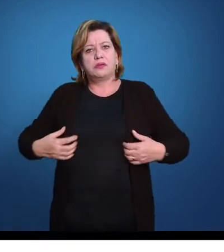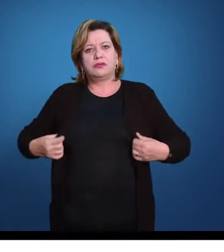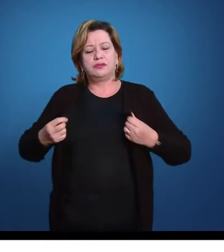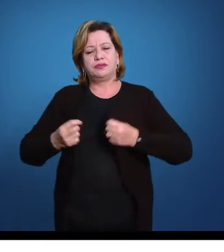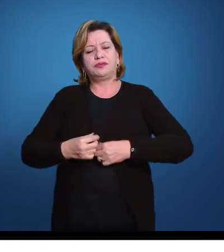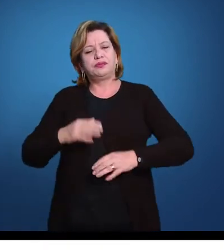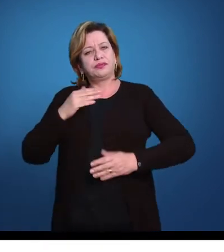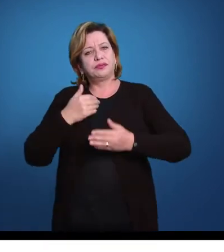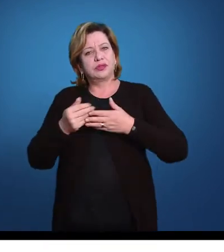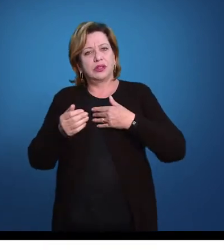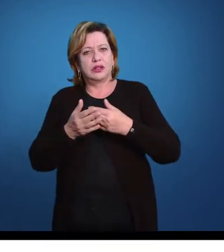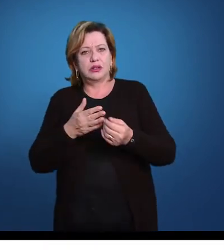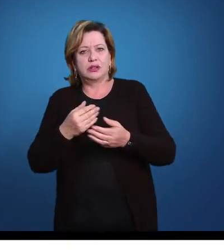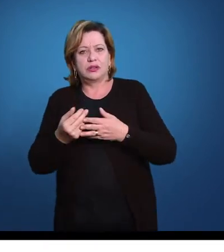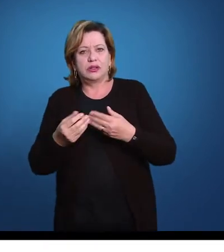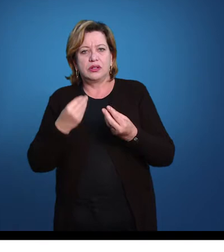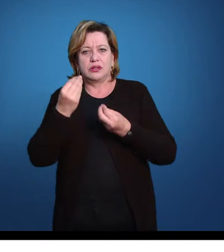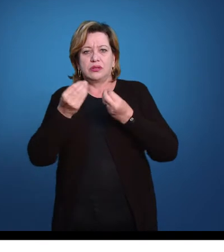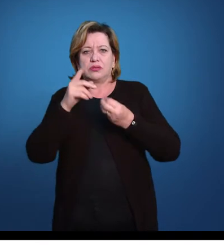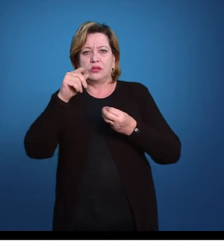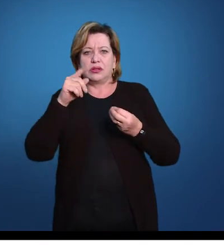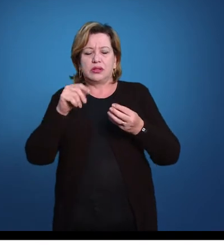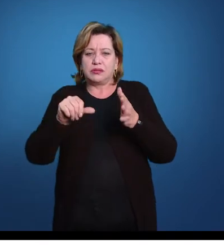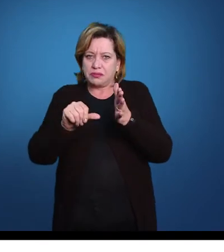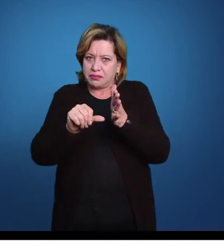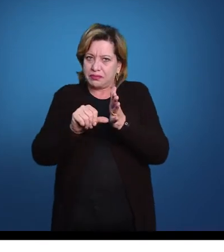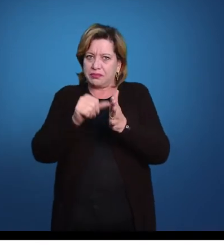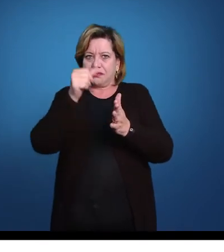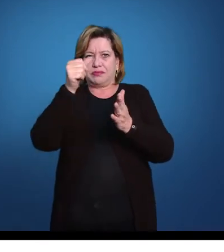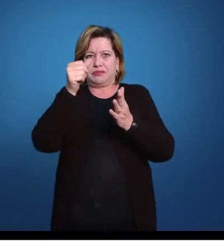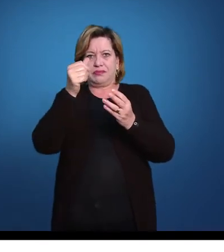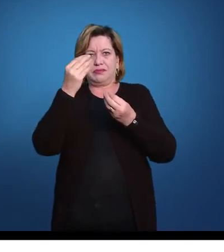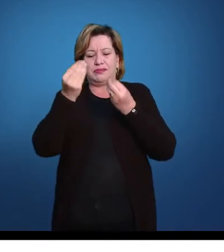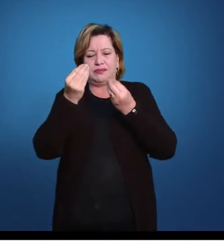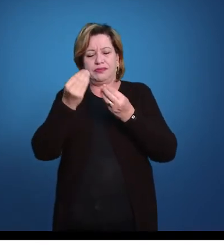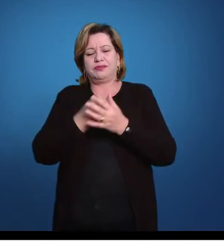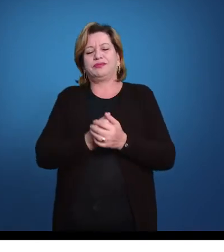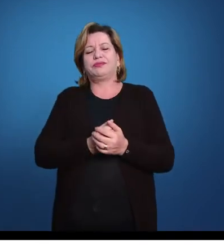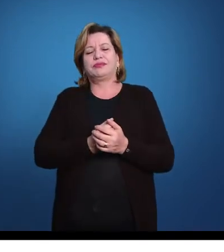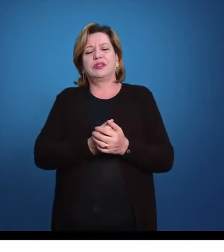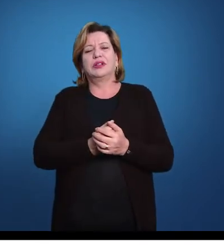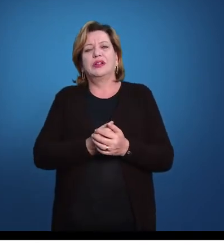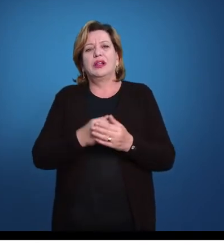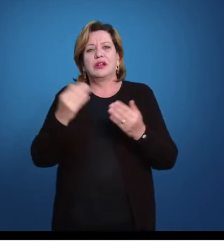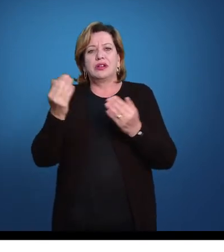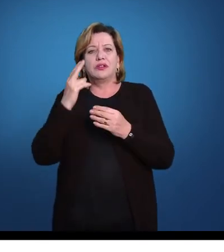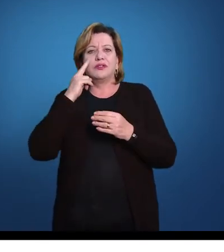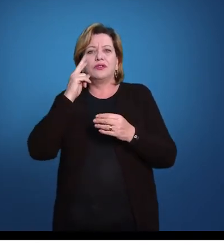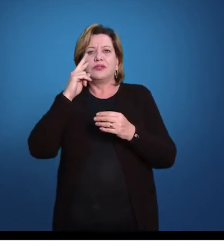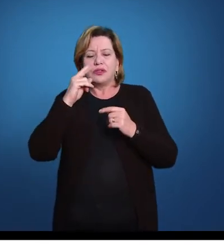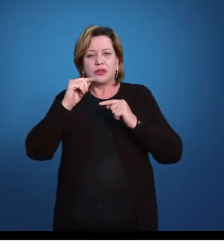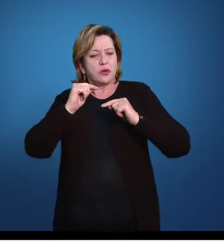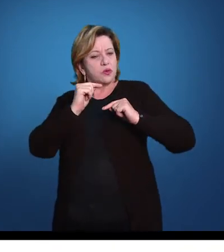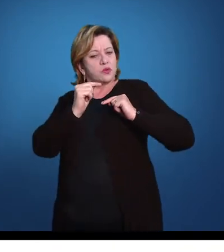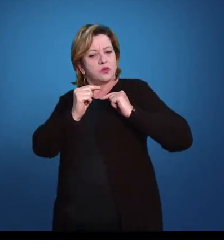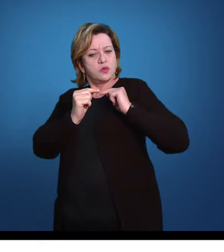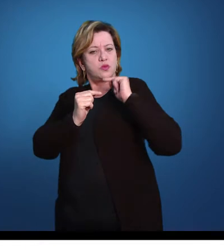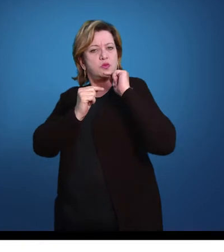independente daquela primeira vez, que os ancestrais lá eram animais radiais. Então, olhando agora a evolução, como que um